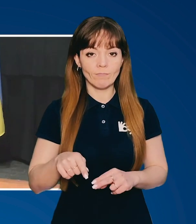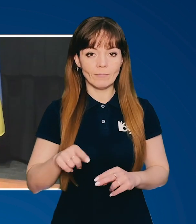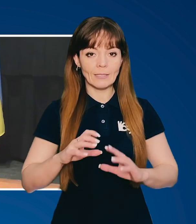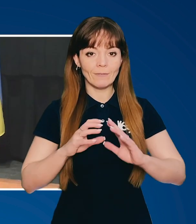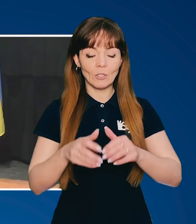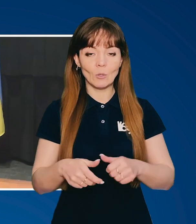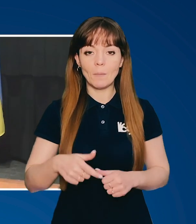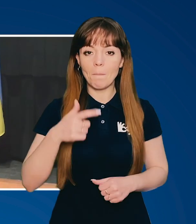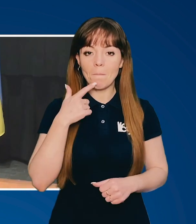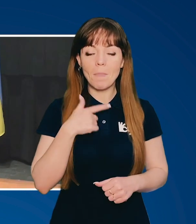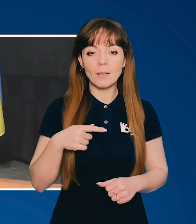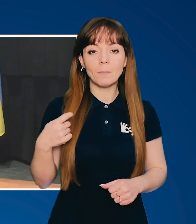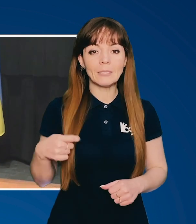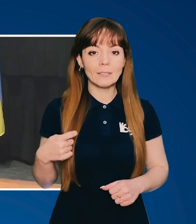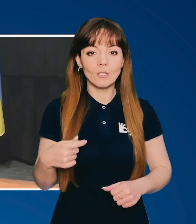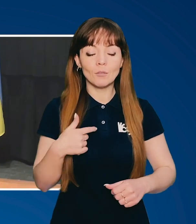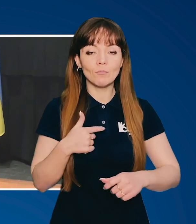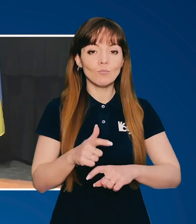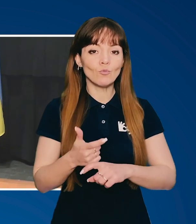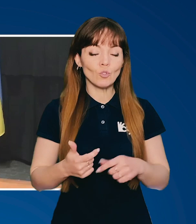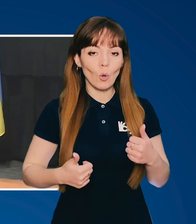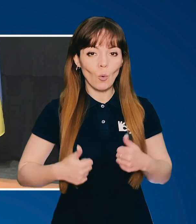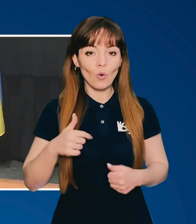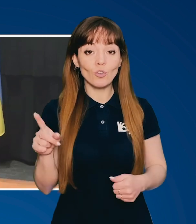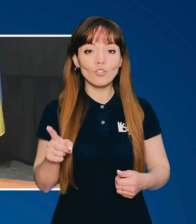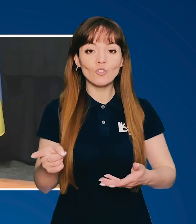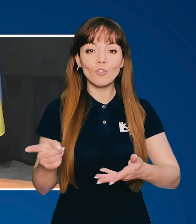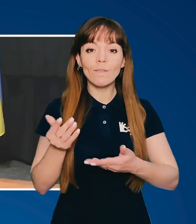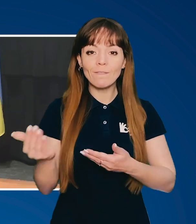Пане Президенте, ми надзвичайно горді, що ви тут з нами сьогодні.